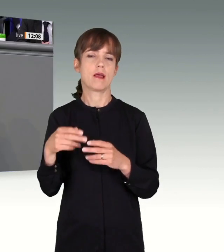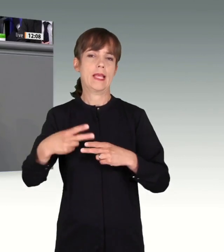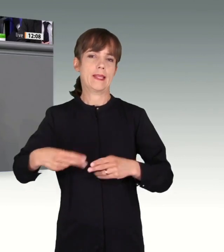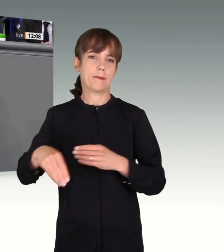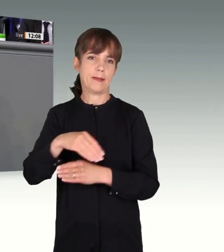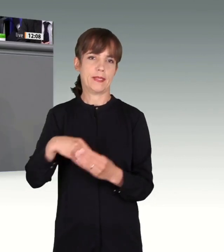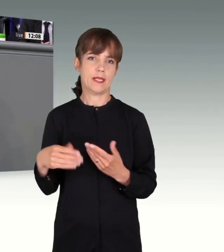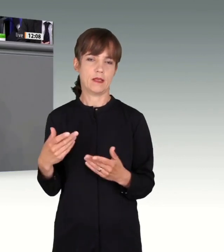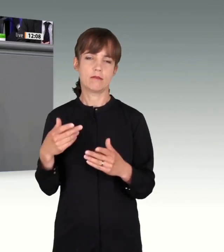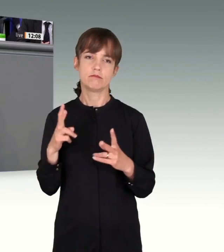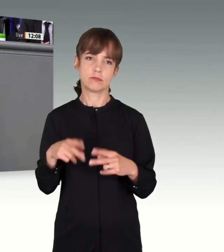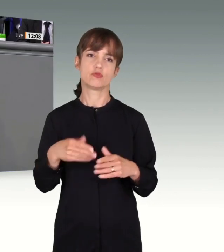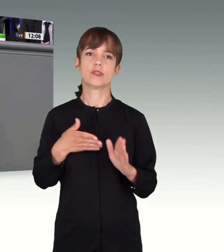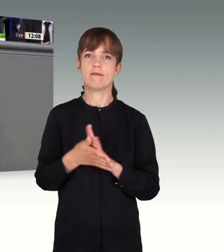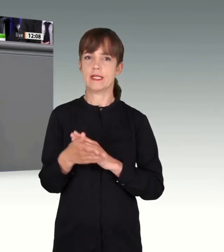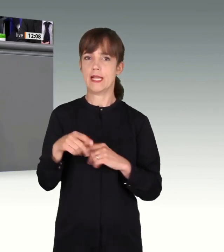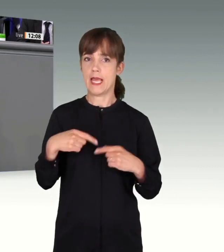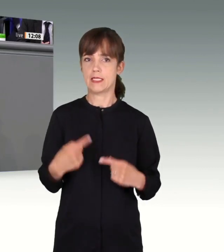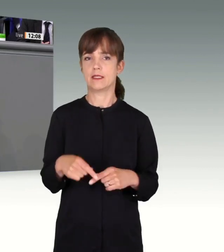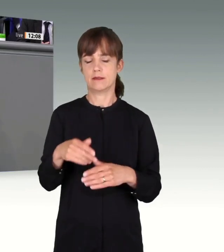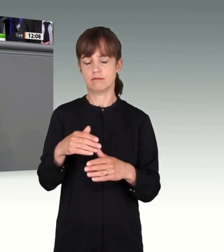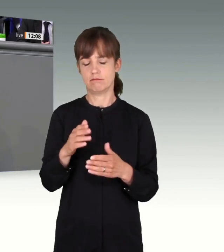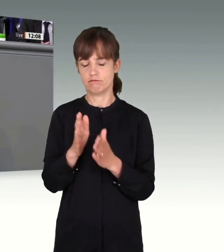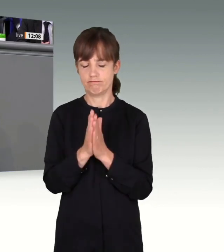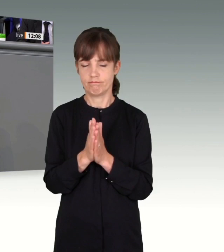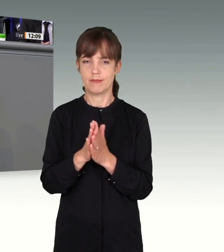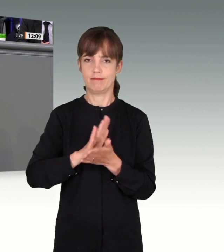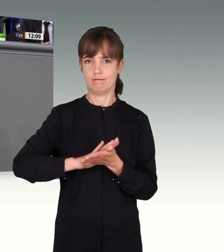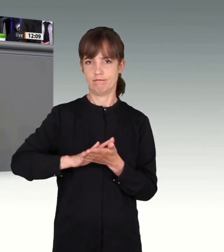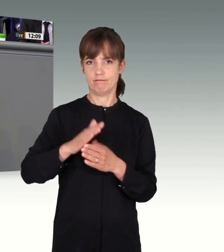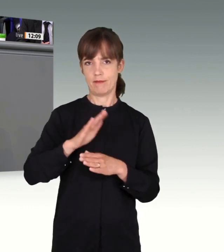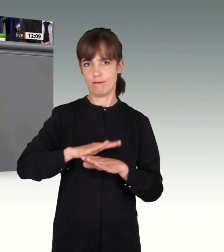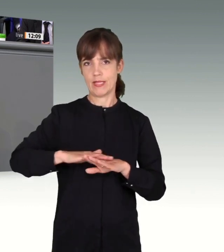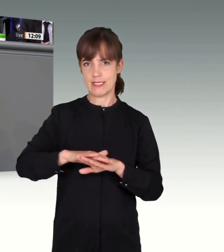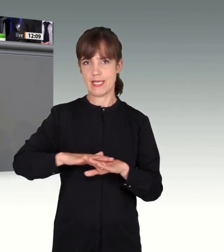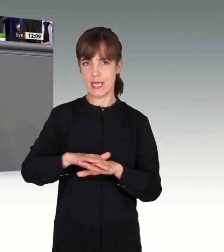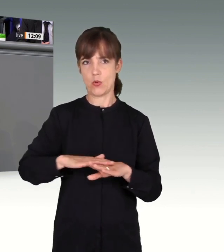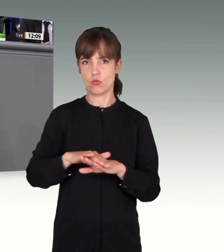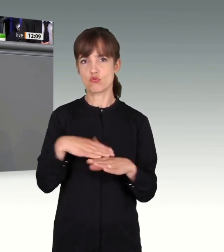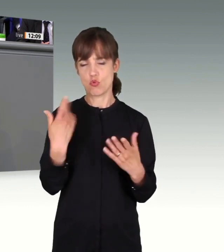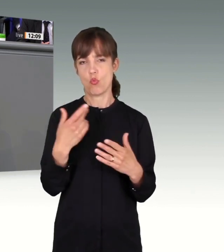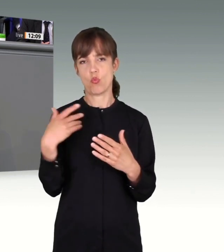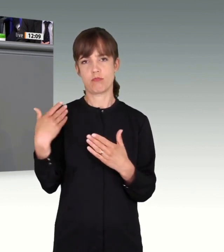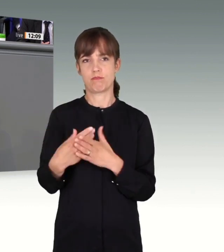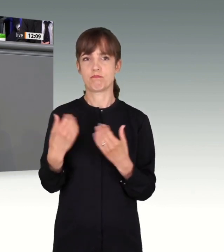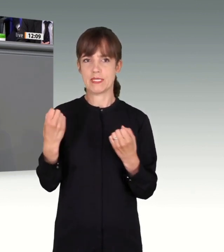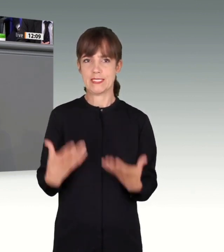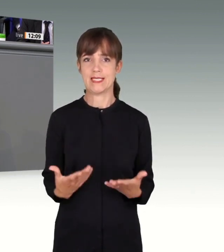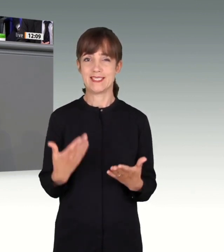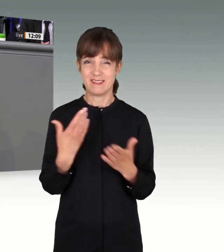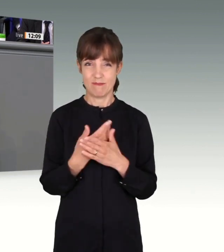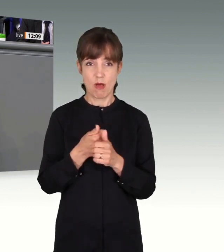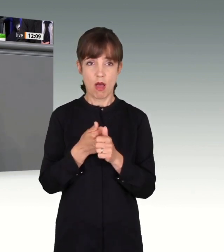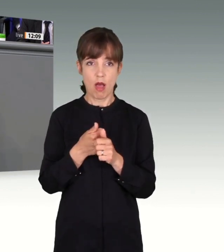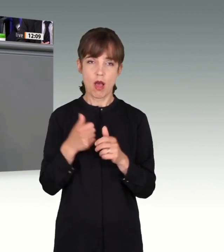Untersuchungsausschuss, meine Damen und Herren, hat aber nicht nur die Aufgabe, selbst zu hinterfragen und auszuleuchten. Vielmehr dient seine Arbeit auch dazu, dass die